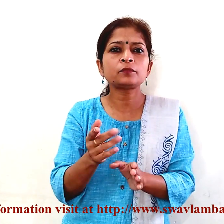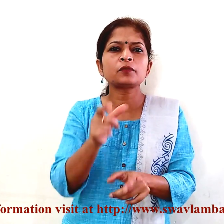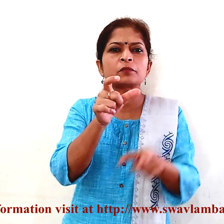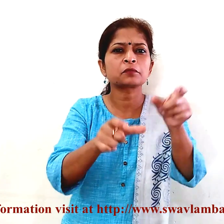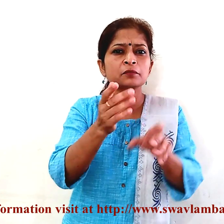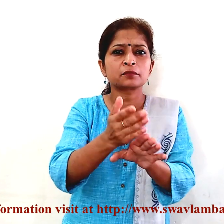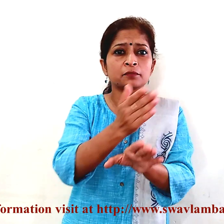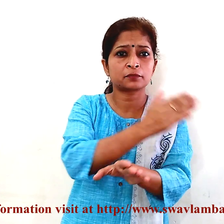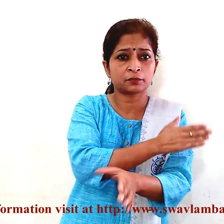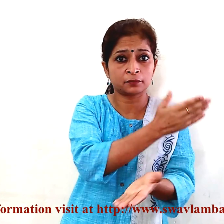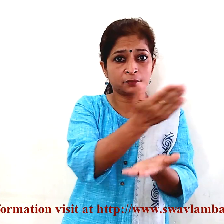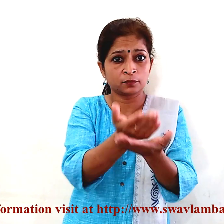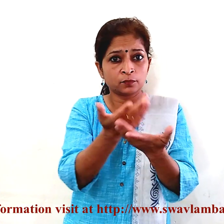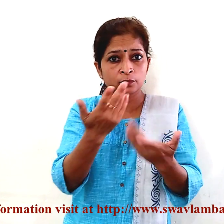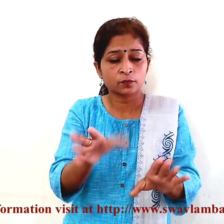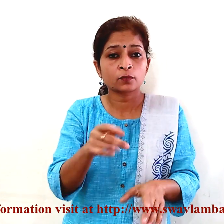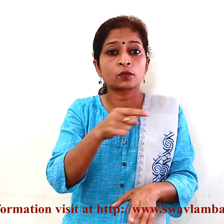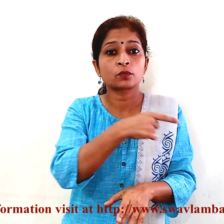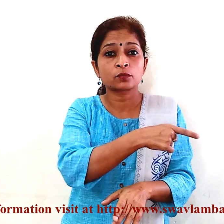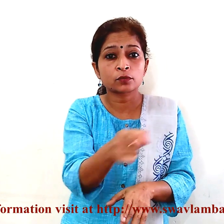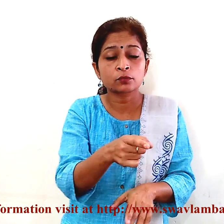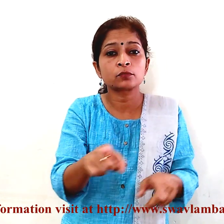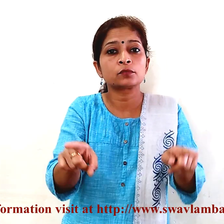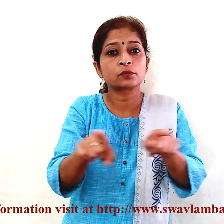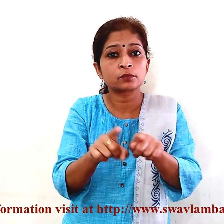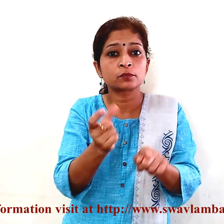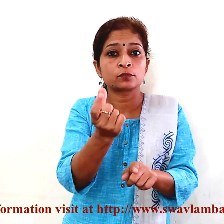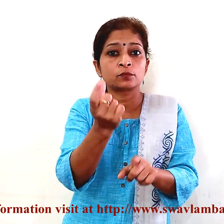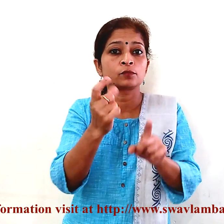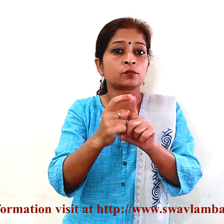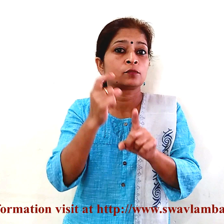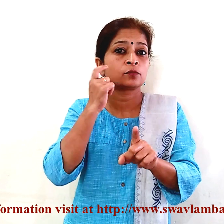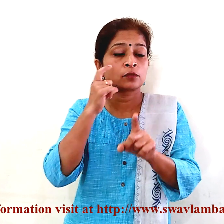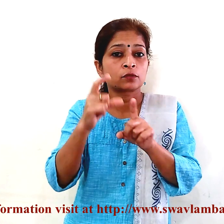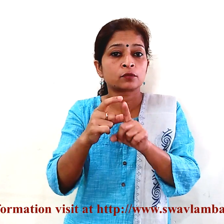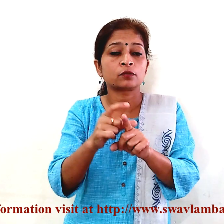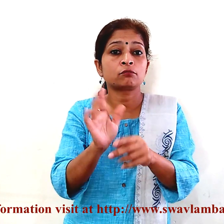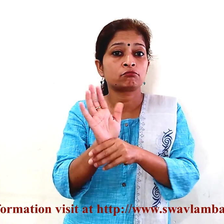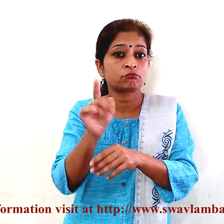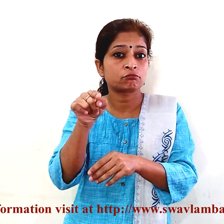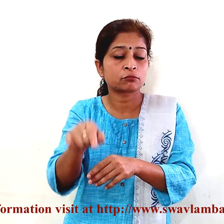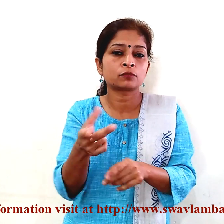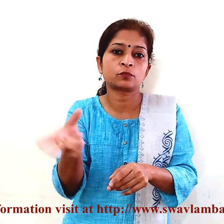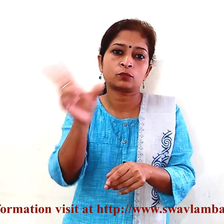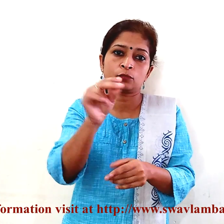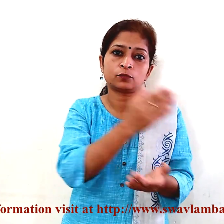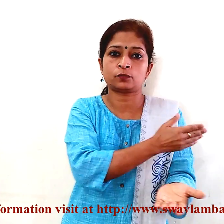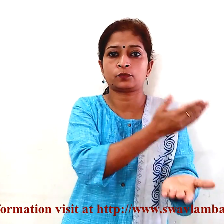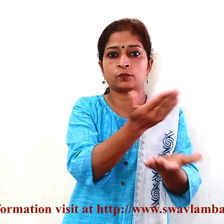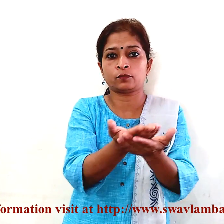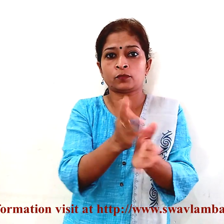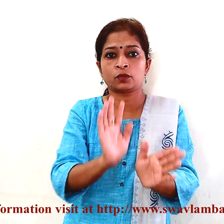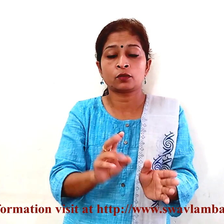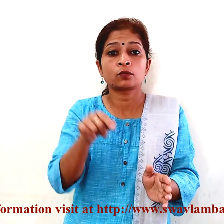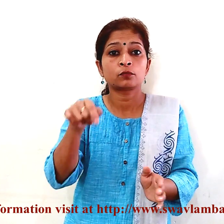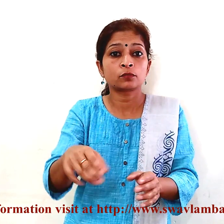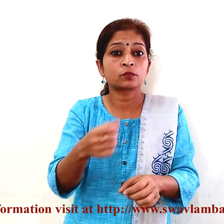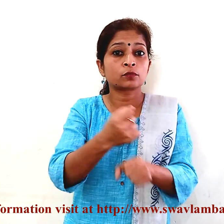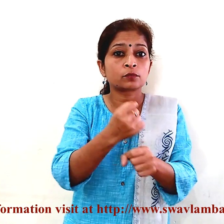से पंजियन हो रहे हैं उन्हें भी अब UDID Card के लिए दोबारा पंजिकरन करवाना होगा ताकि उन्हें सरकार द्वारा जारी